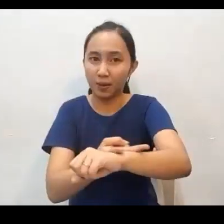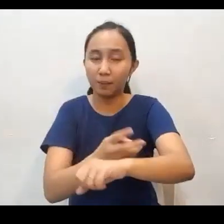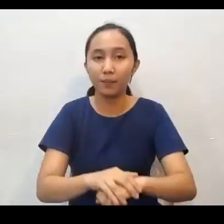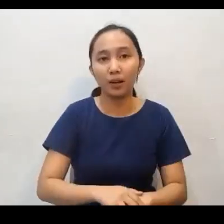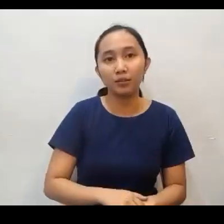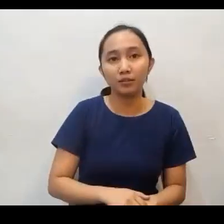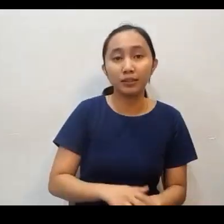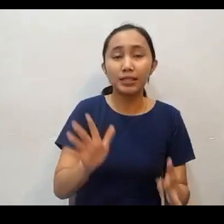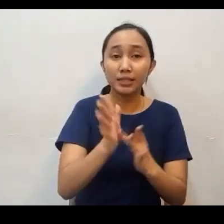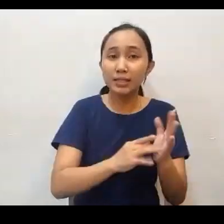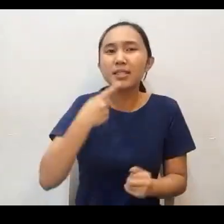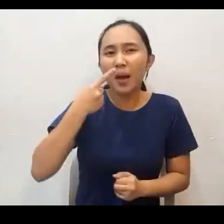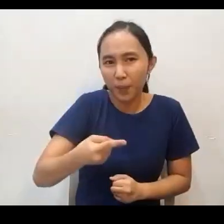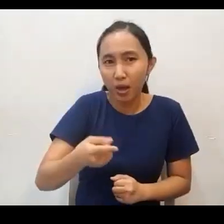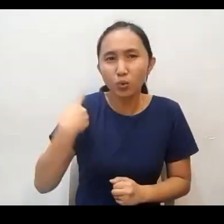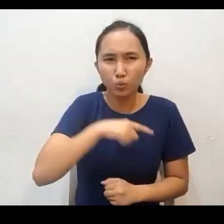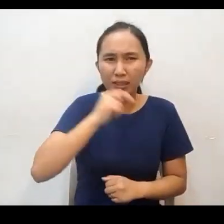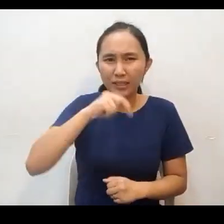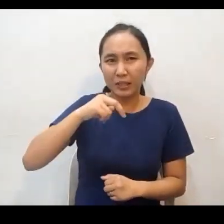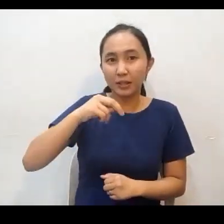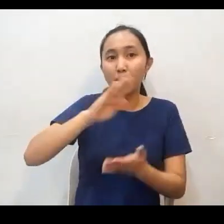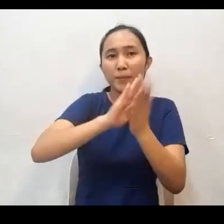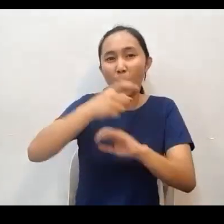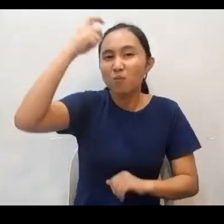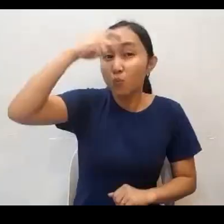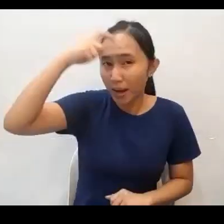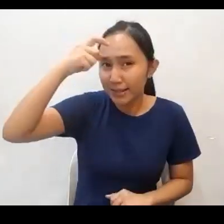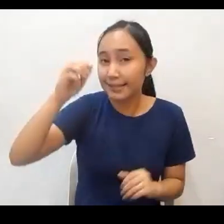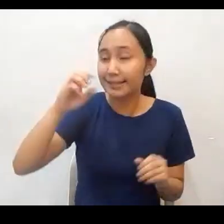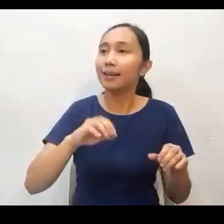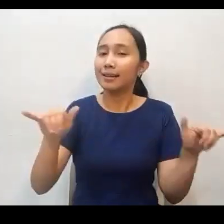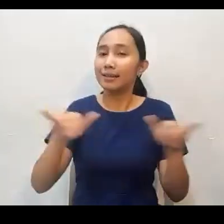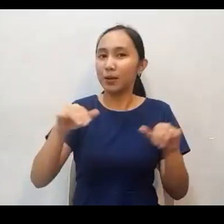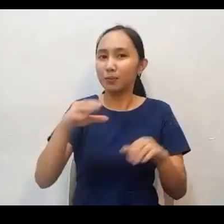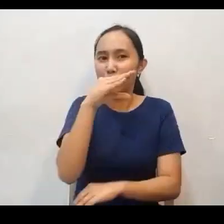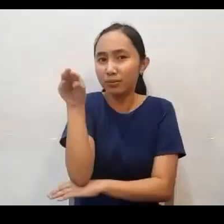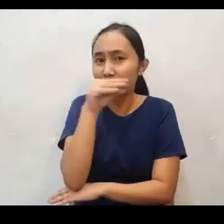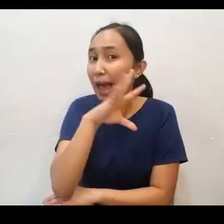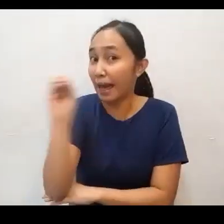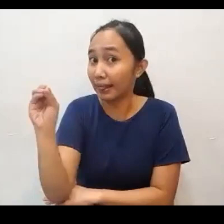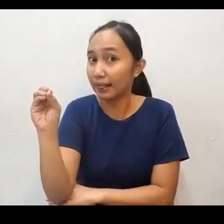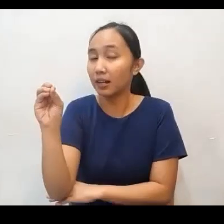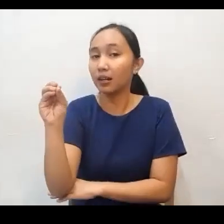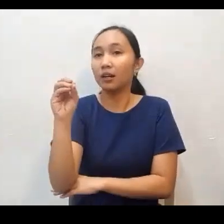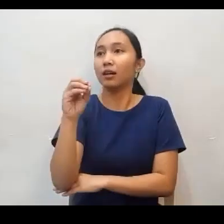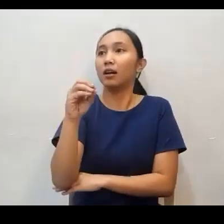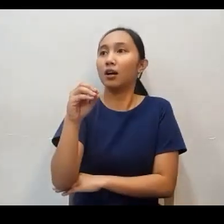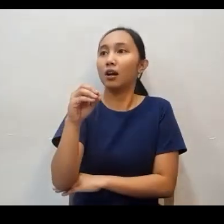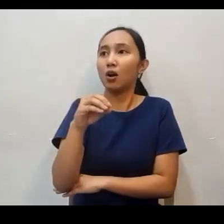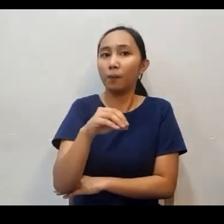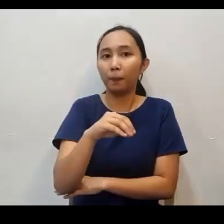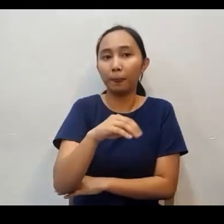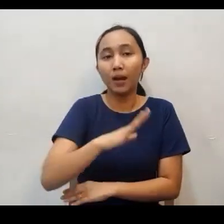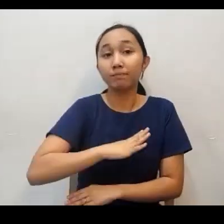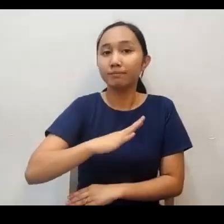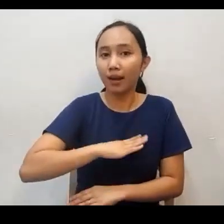Kaya nga sinabi ni Jesus, maging matalino kayo tulad ng mga ahas at maging maamo gaya ng mga kalapati. Kaya kailangan